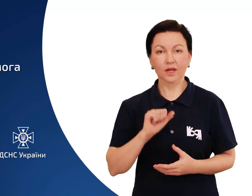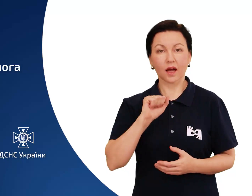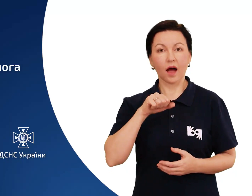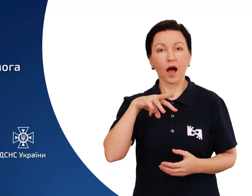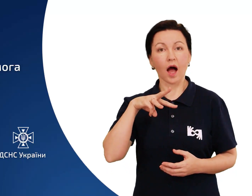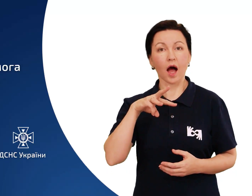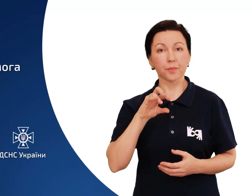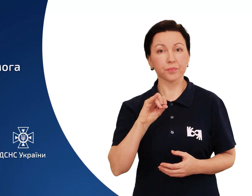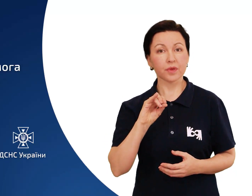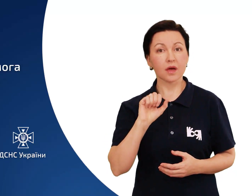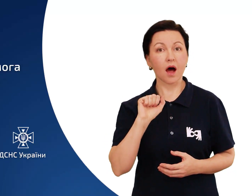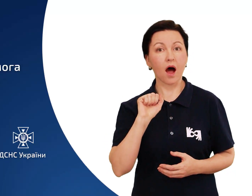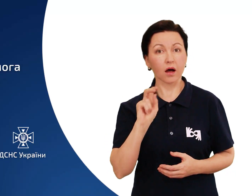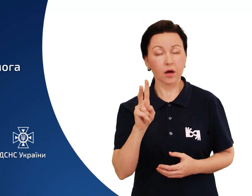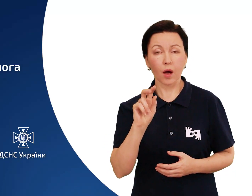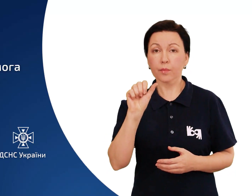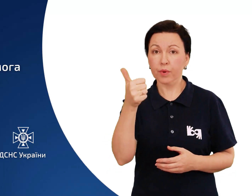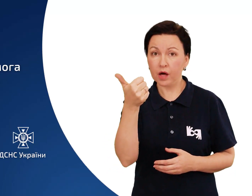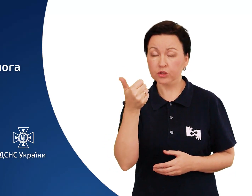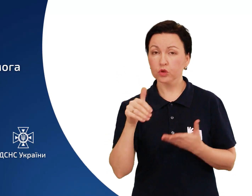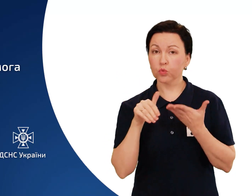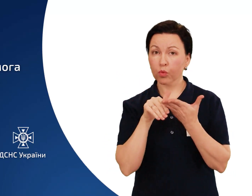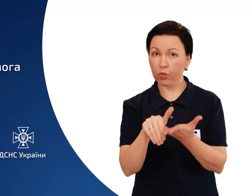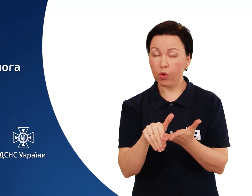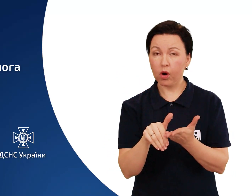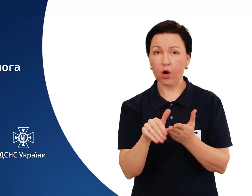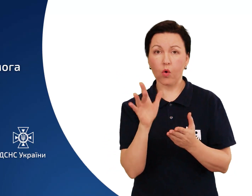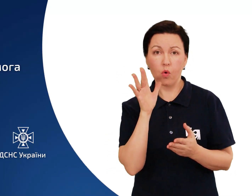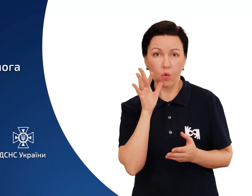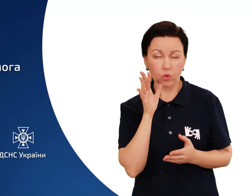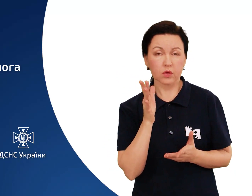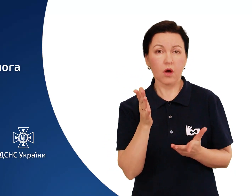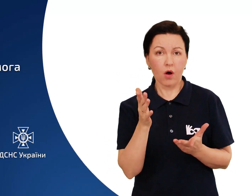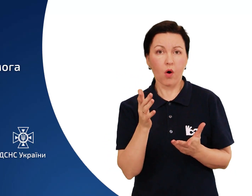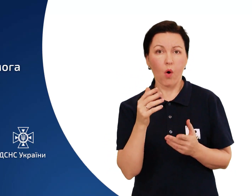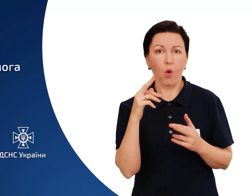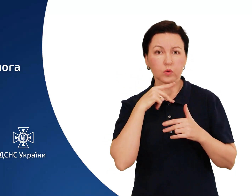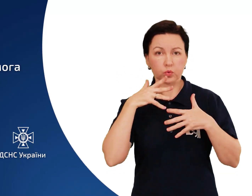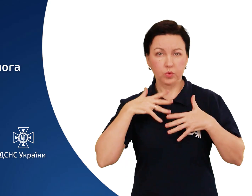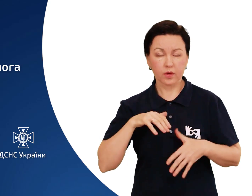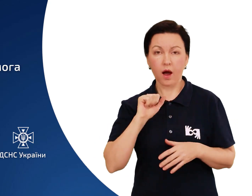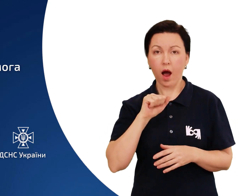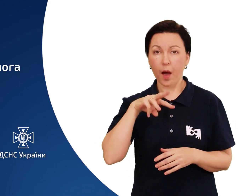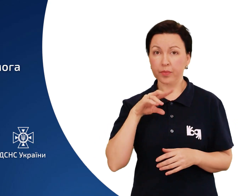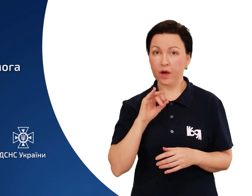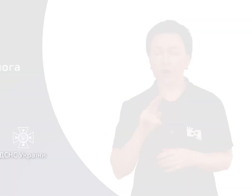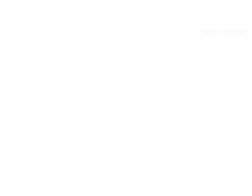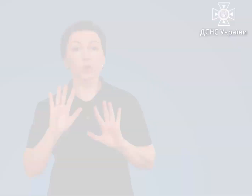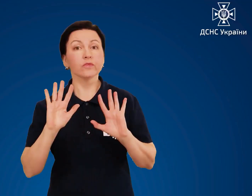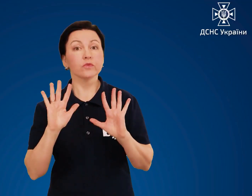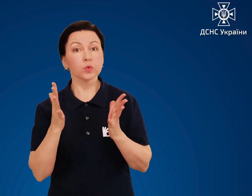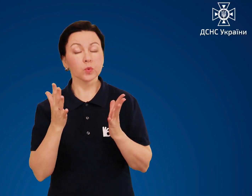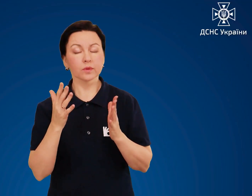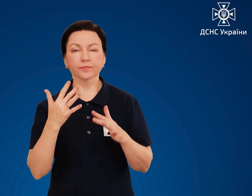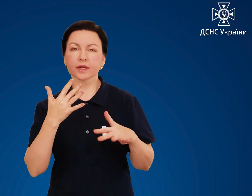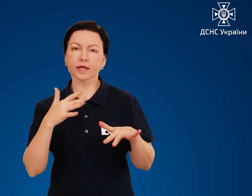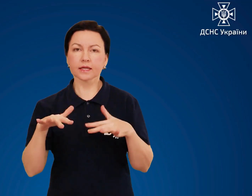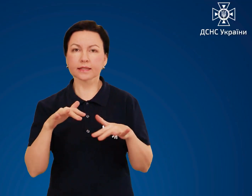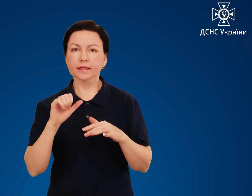Аміак – перша допомога при отруєнні аміаком. У випадку розливу рідкого